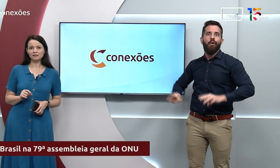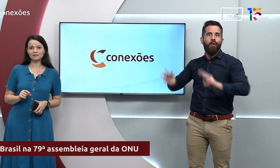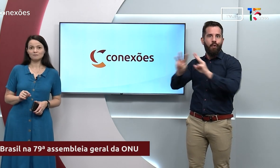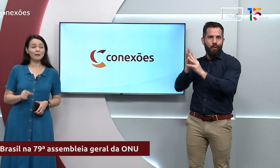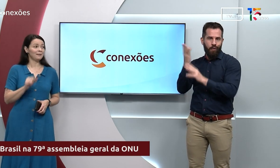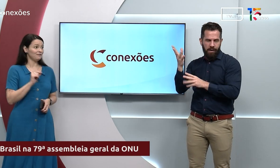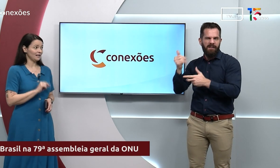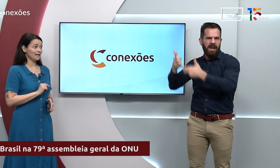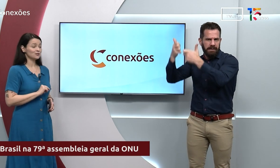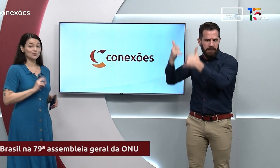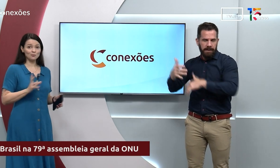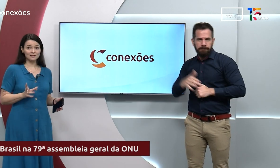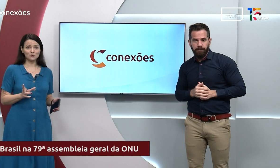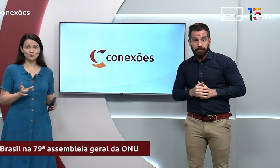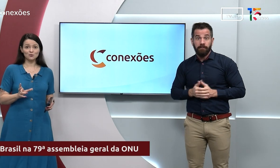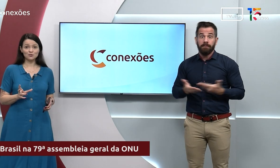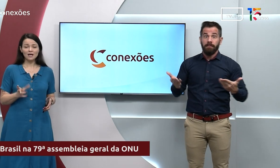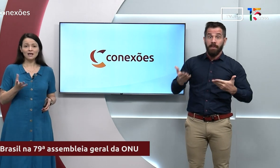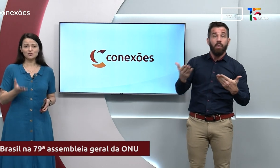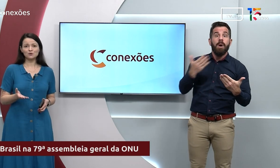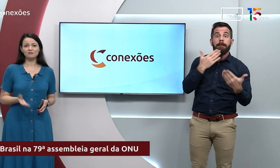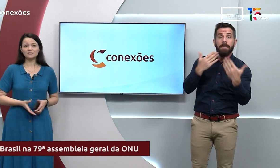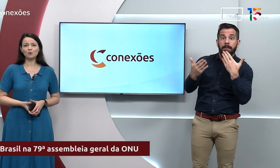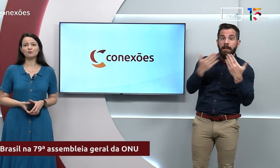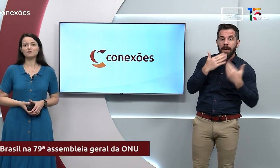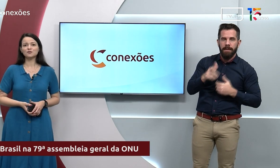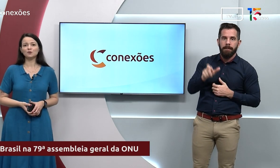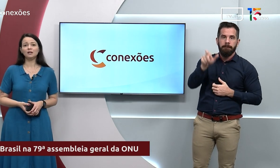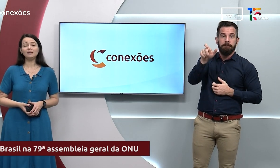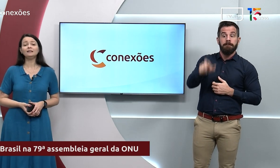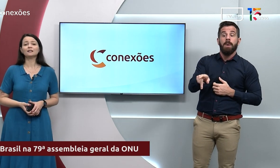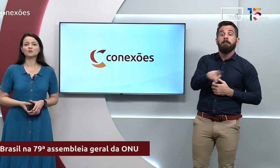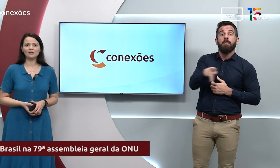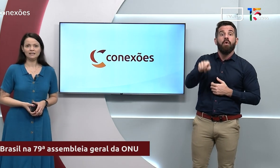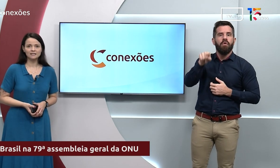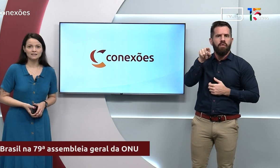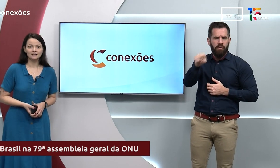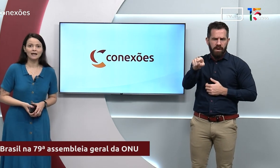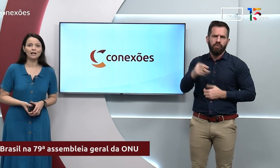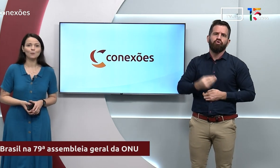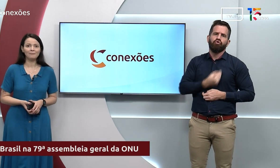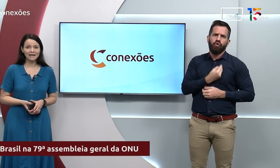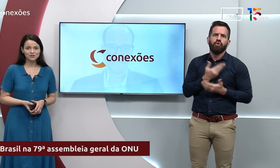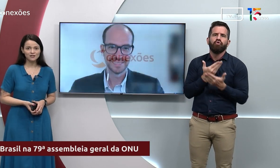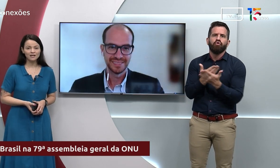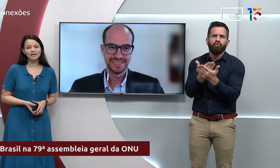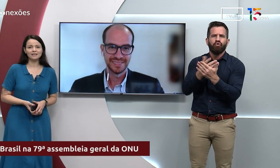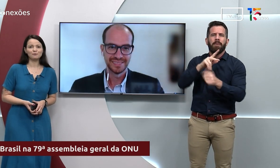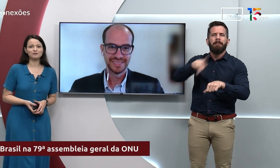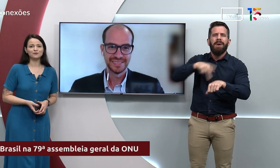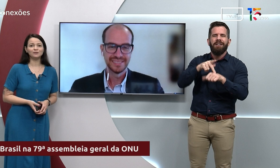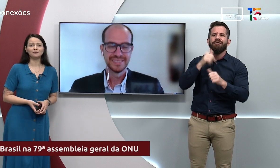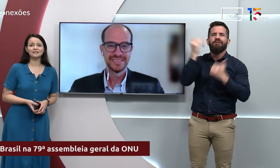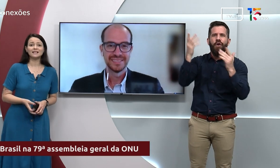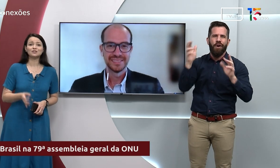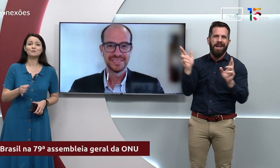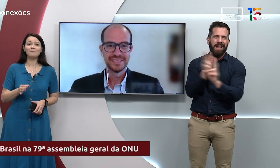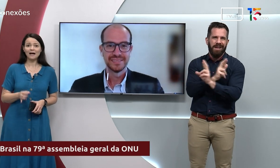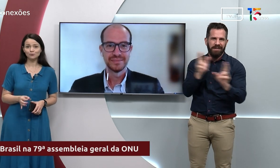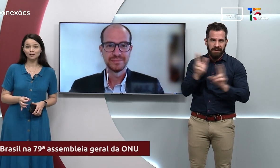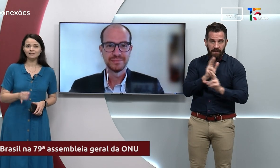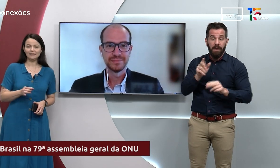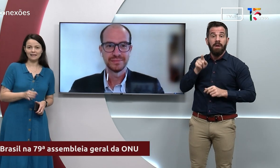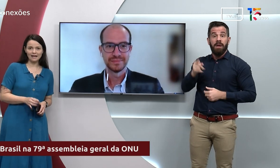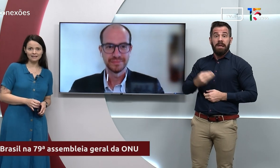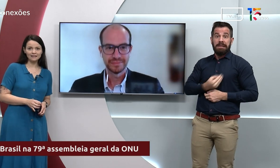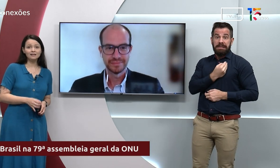Nações Unidas. Para falar sobre esse discurso, a gente conversa com o professor internacionalista, Carlo Patti, que é professor da Universidade de